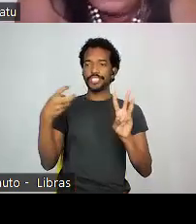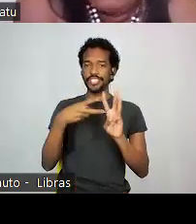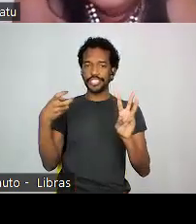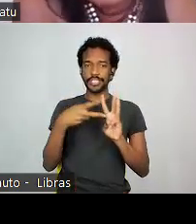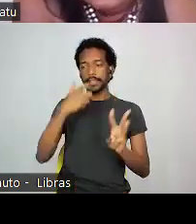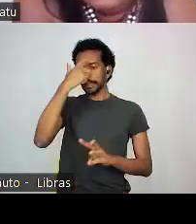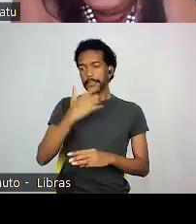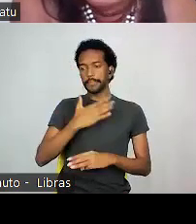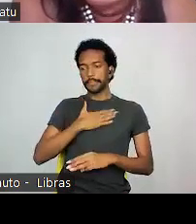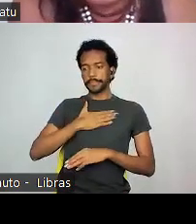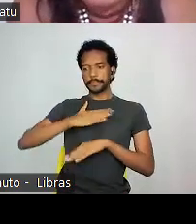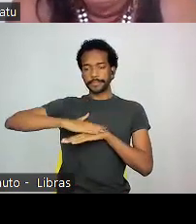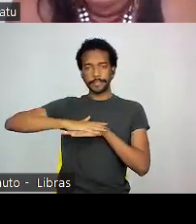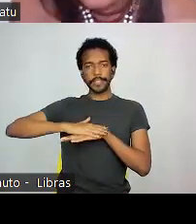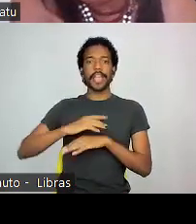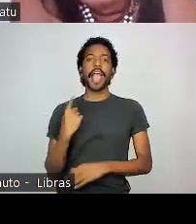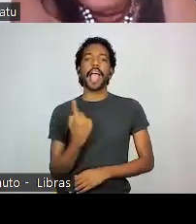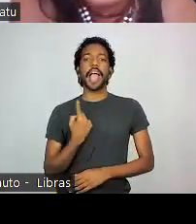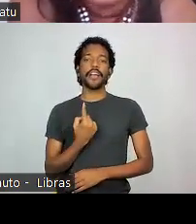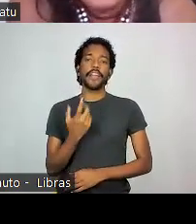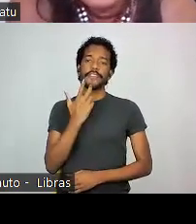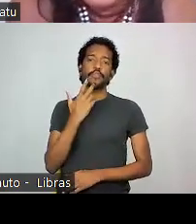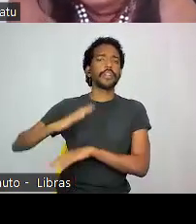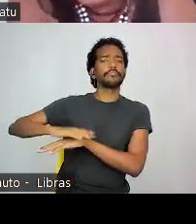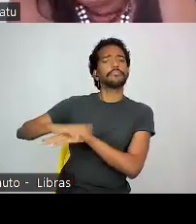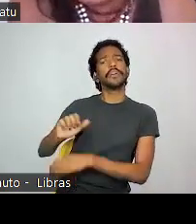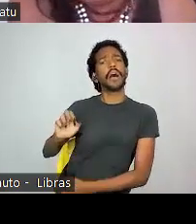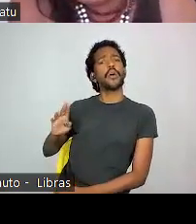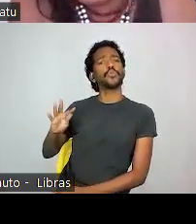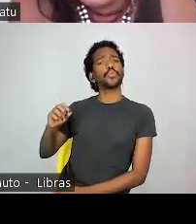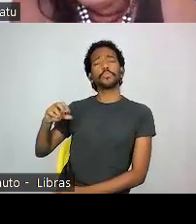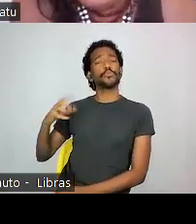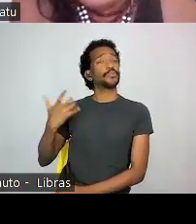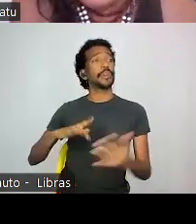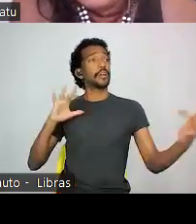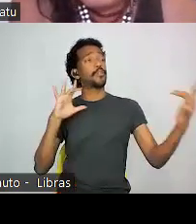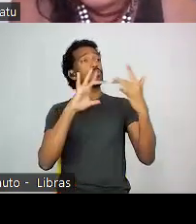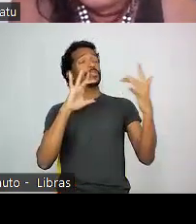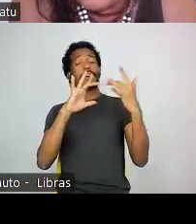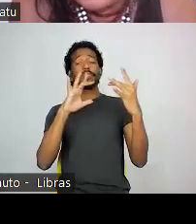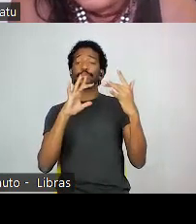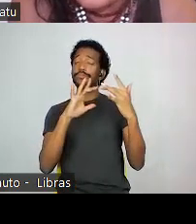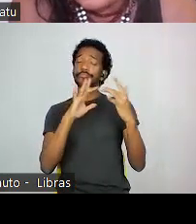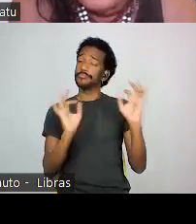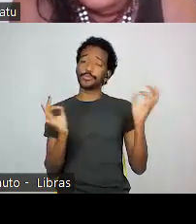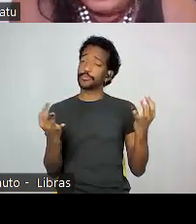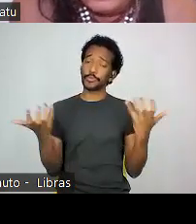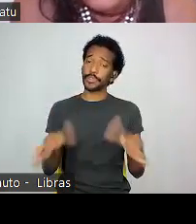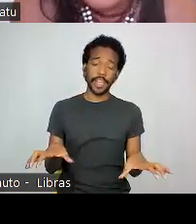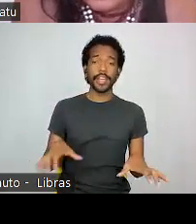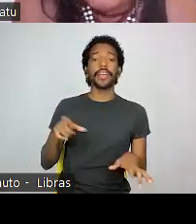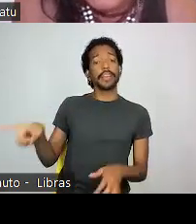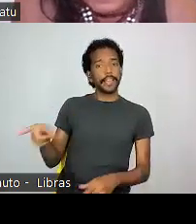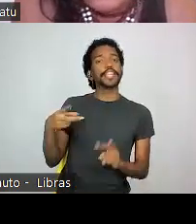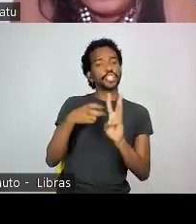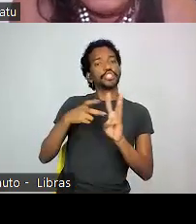autônomos, alguns chamam de isolados, eu chamo de indígenas autonomistas, que não querem contato com a sociedade e não é indígena. Então, a gente fala assim, caso é indígena, quem é